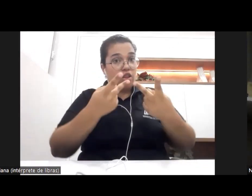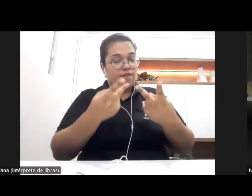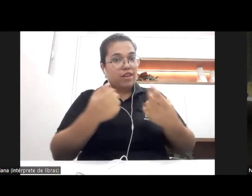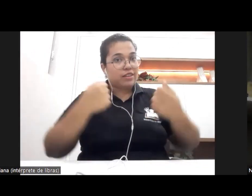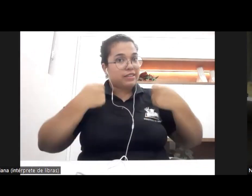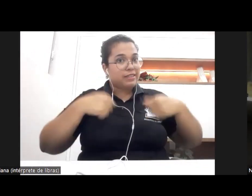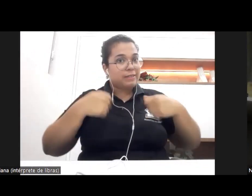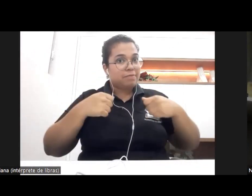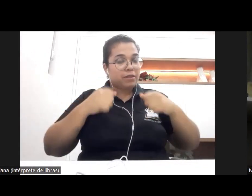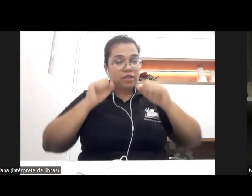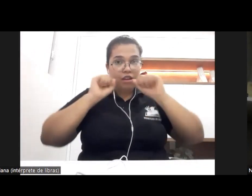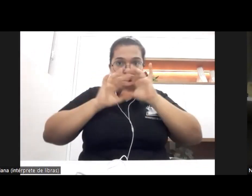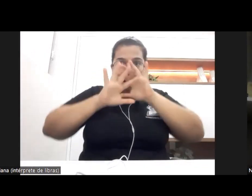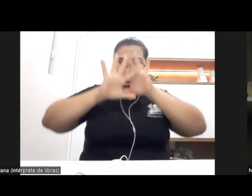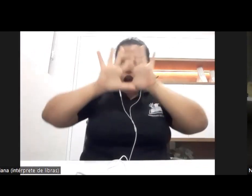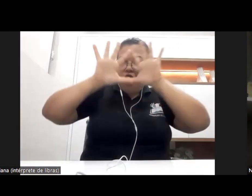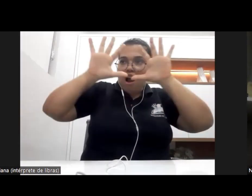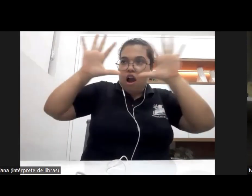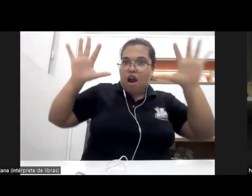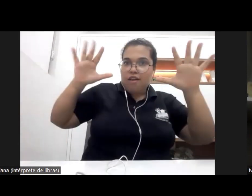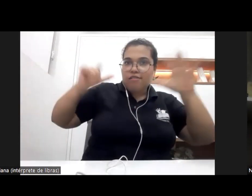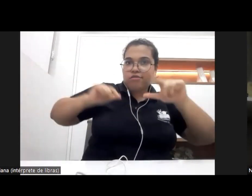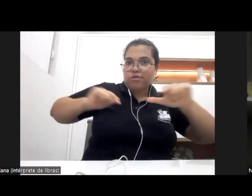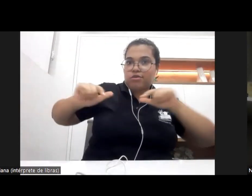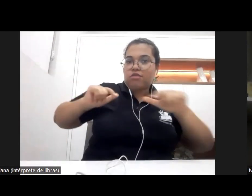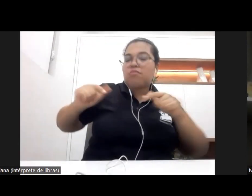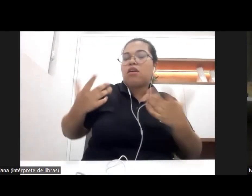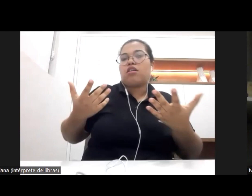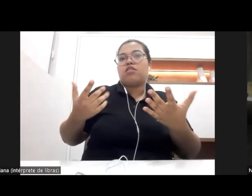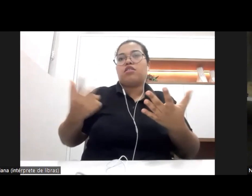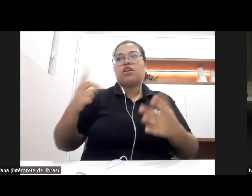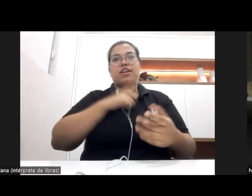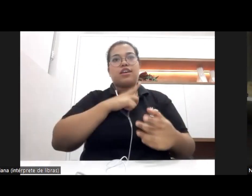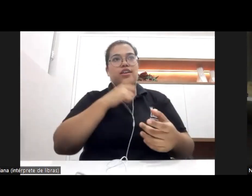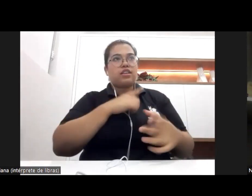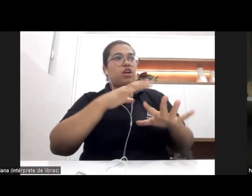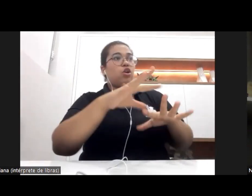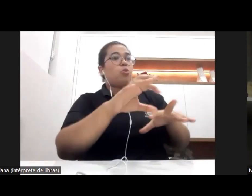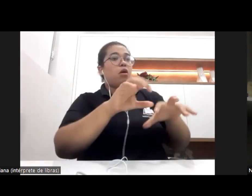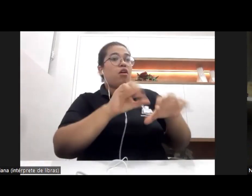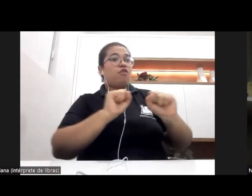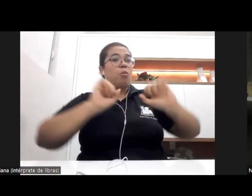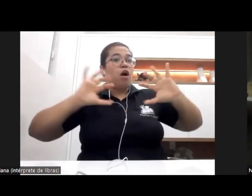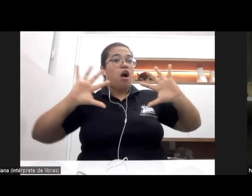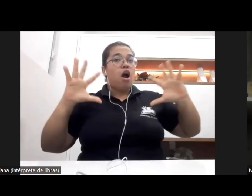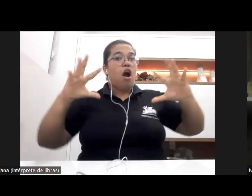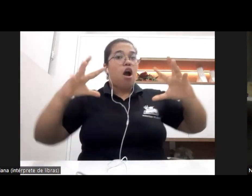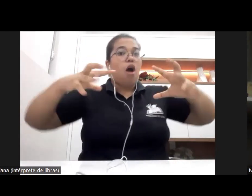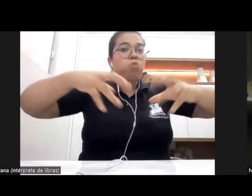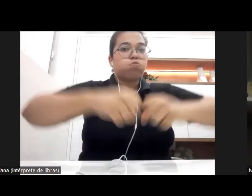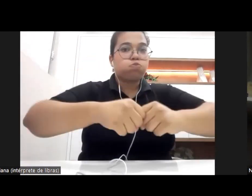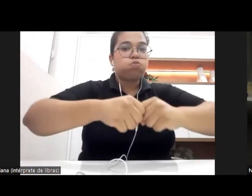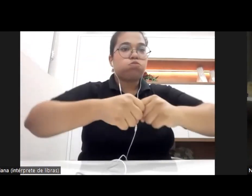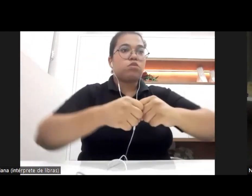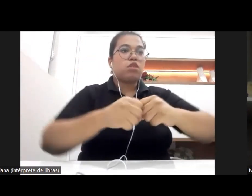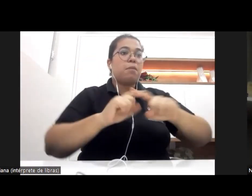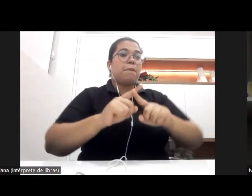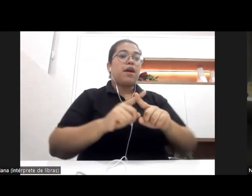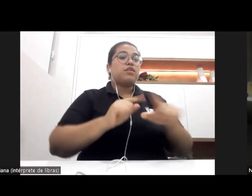constitutiva do nosso trabalho, que é o fato de termos uma formação generalista que nos permite atuar em diferentes